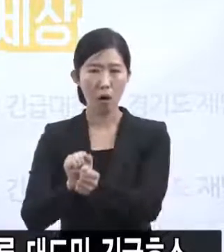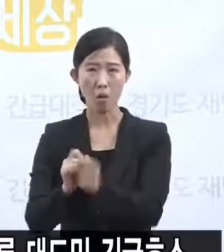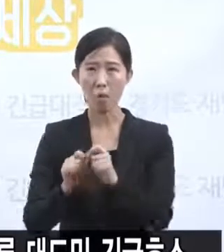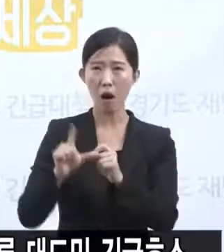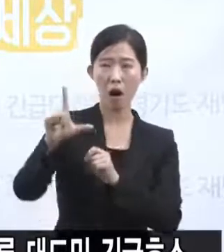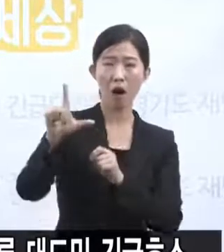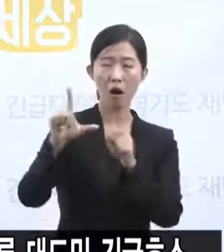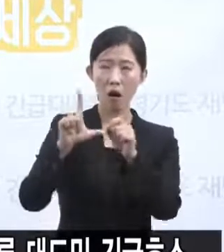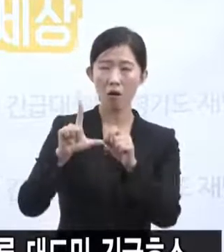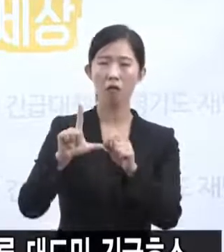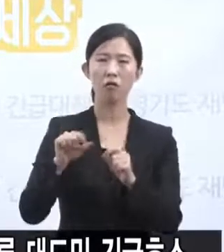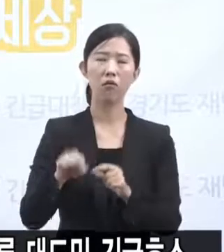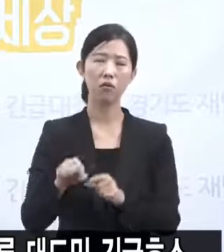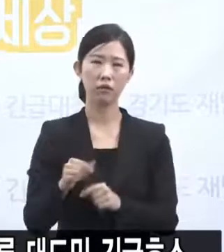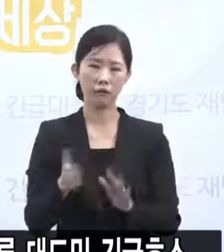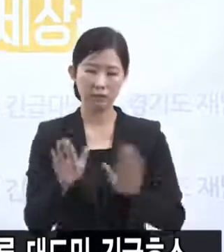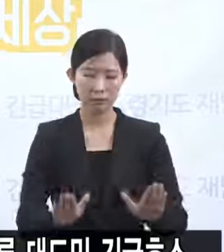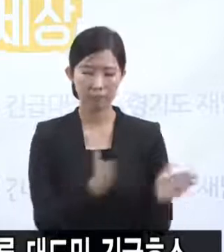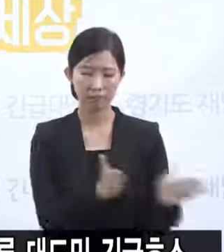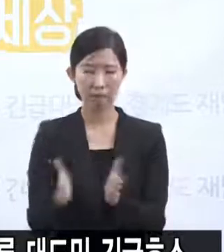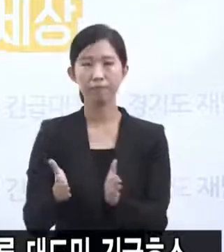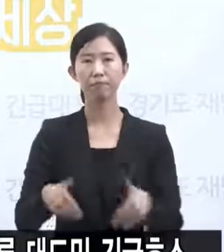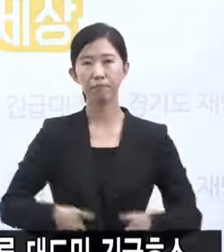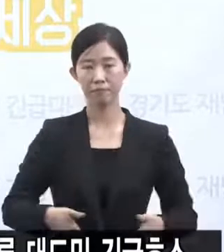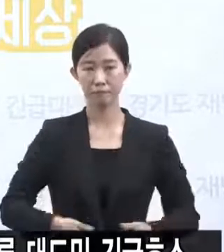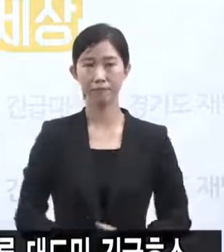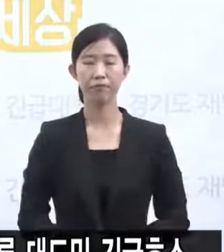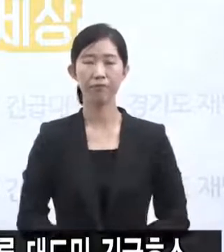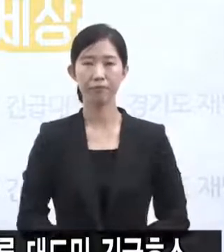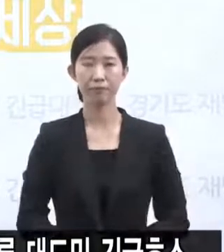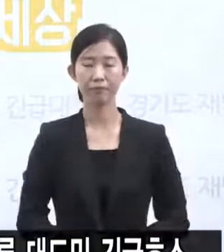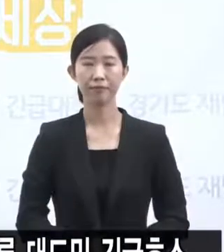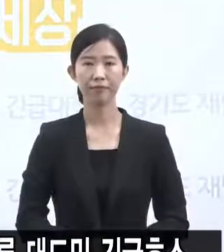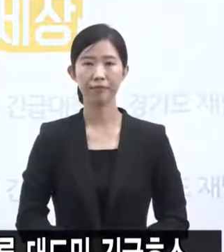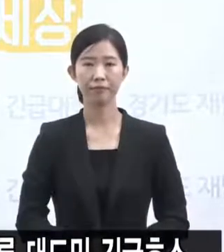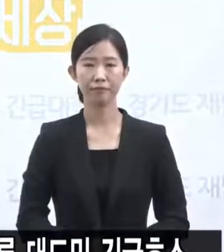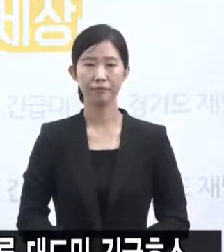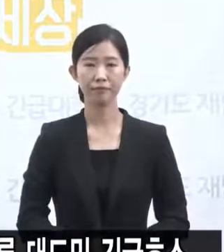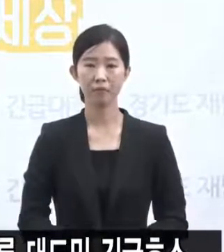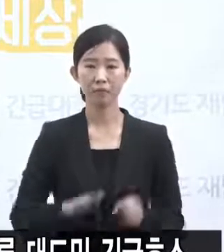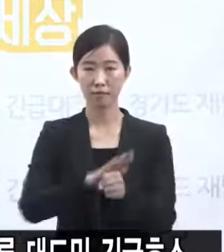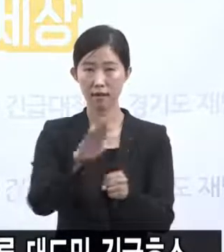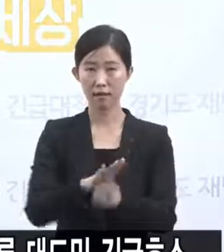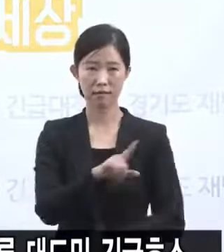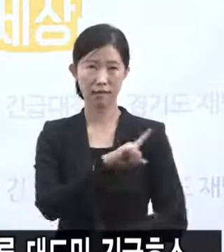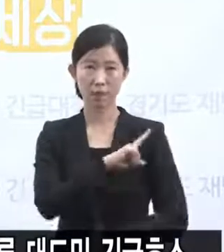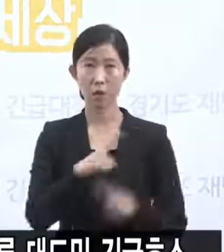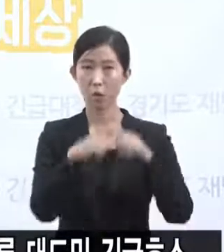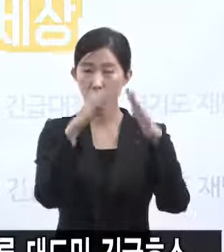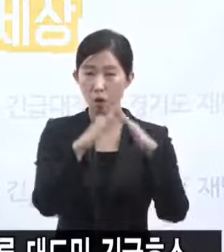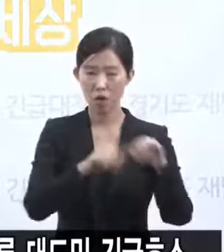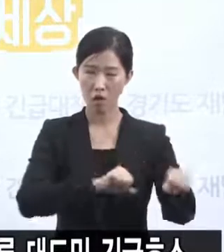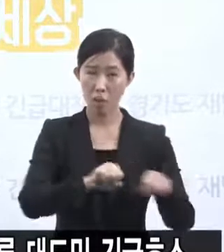합니다. 통제와 예상을 벗어난 정규 규모로 이루어진 사랑제일교회의 무모한